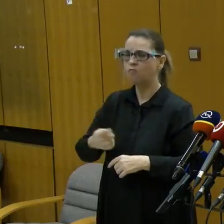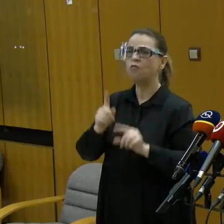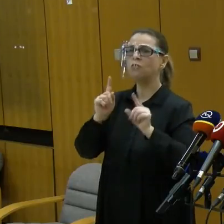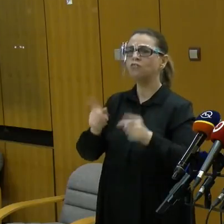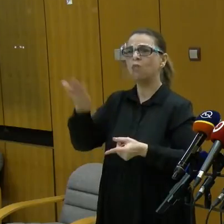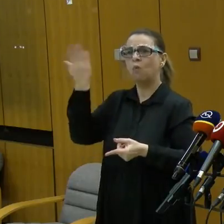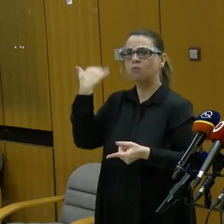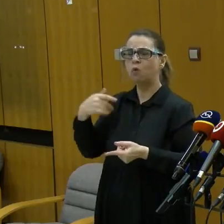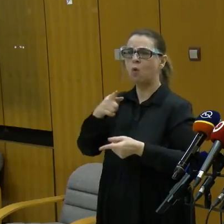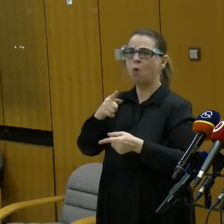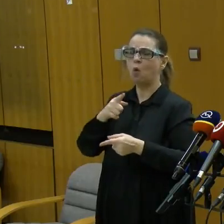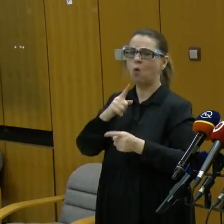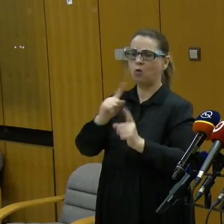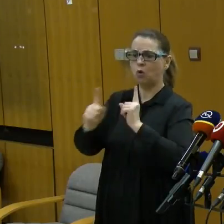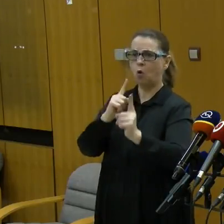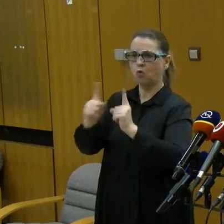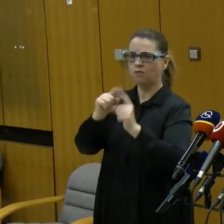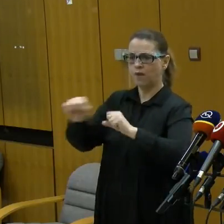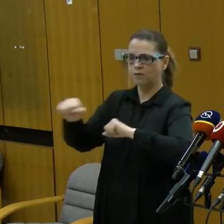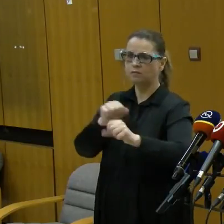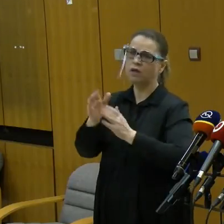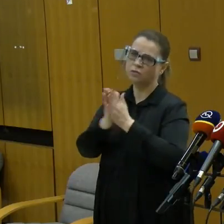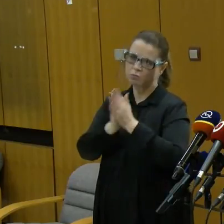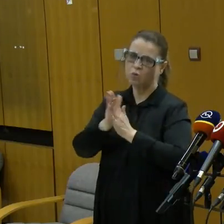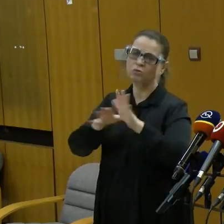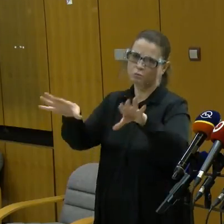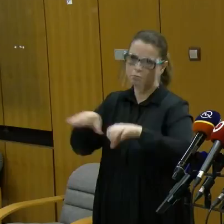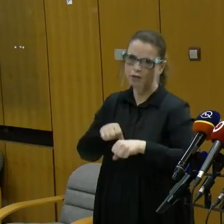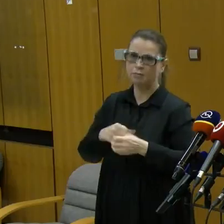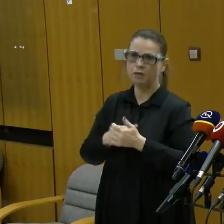A je to takéto rozhodnutie. Prosím, aby ste ho akceptovali.